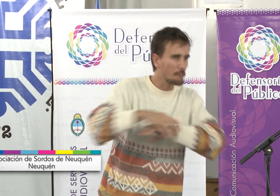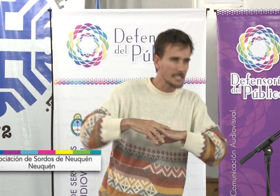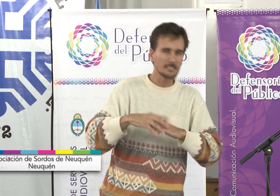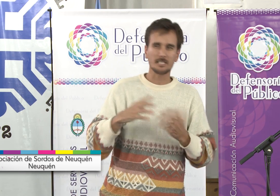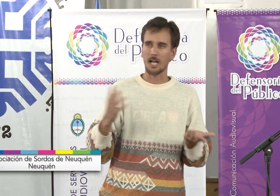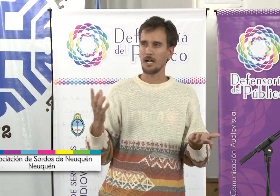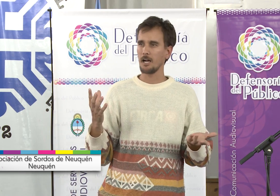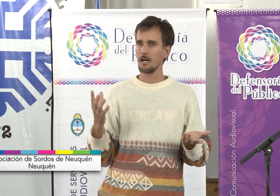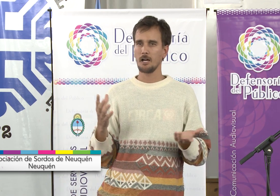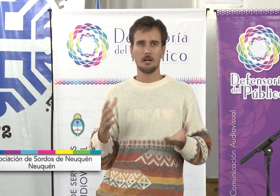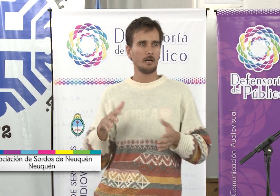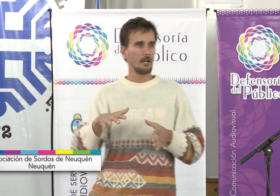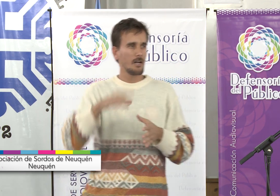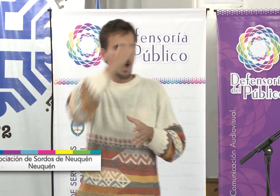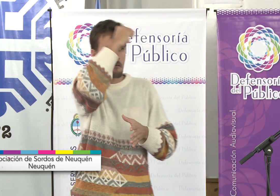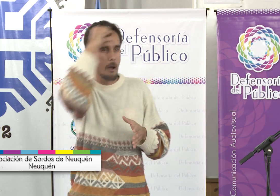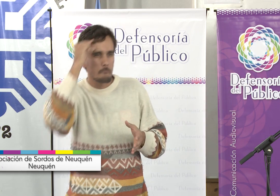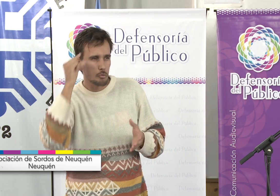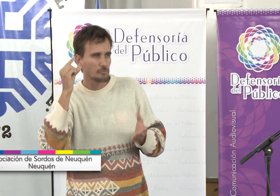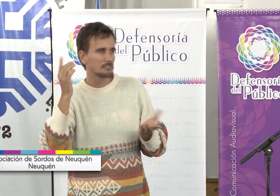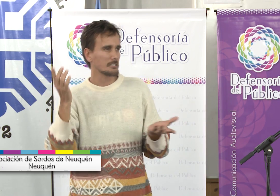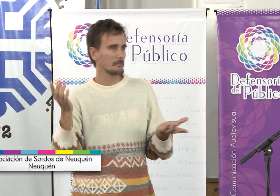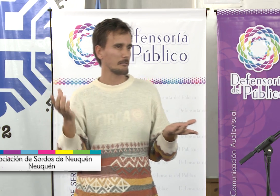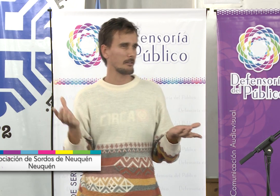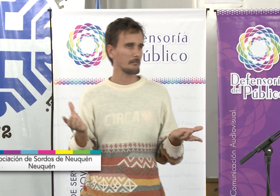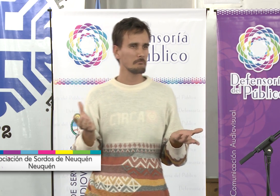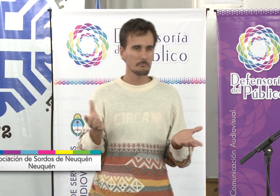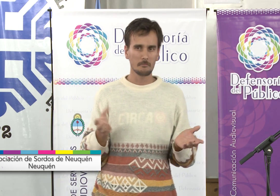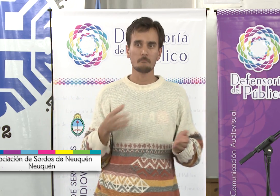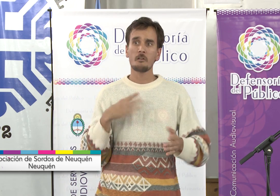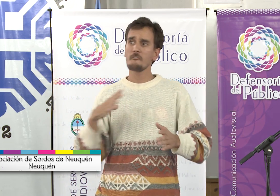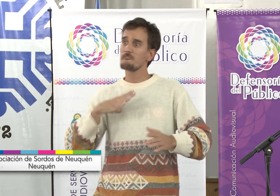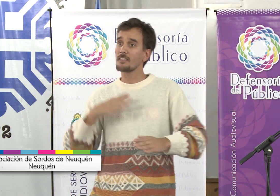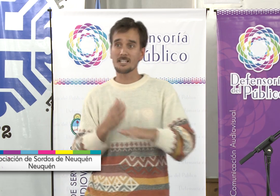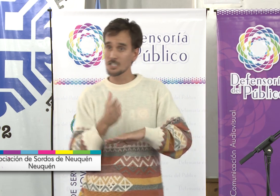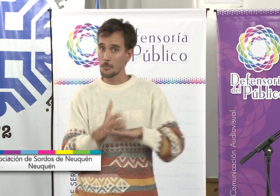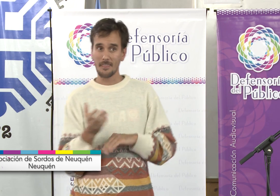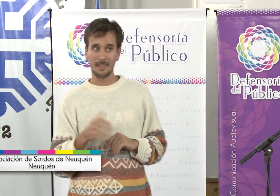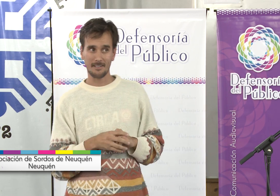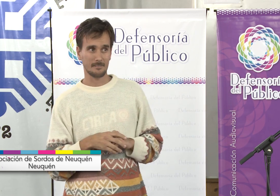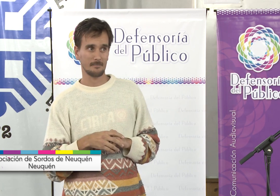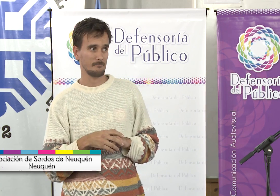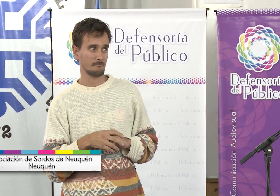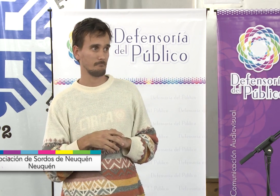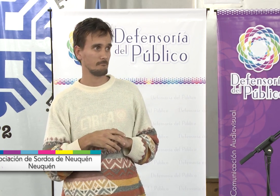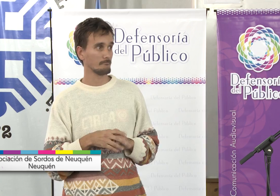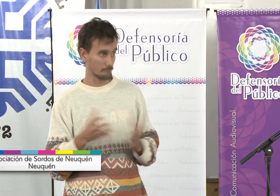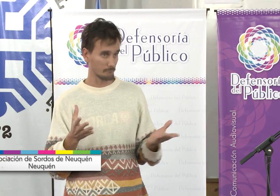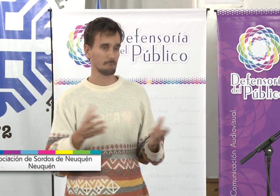Se habló sobre la pobreza, se habló sobre los pueblos originarios, pero faltó el tema de la accesibilidad.